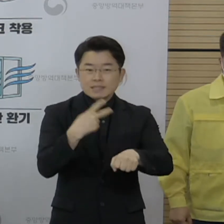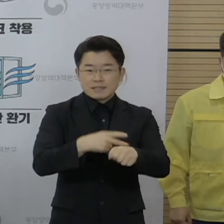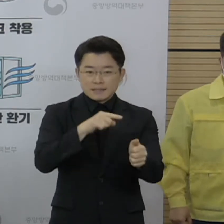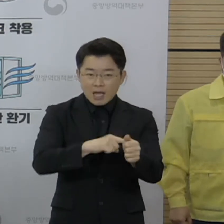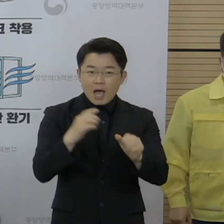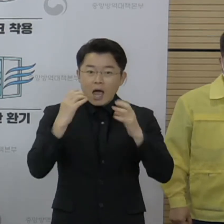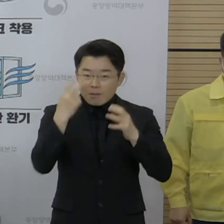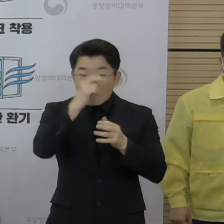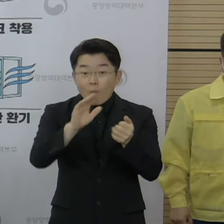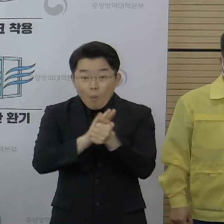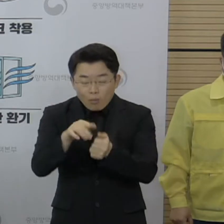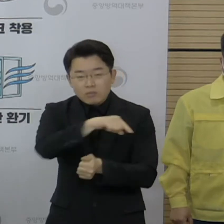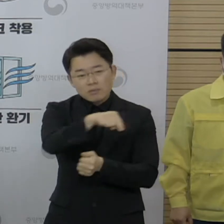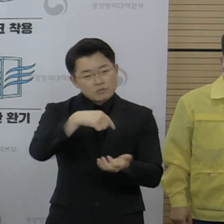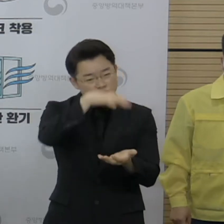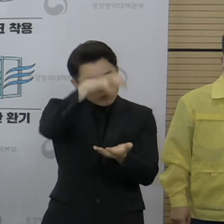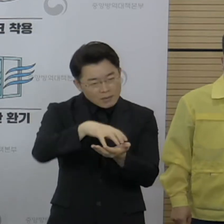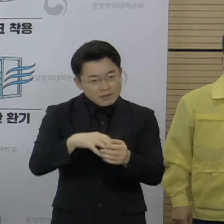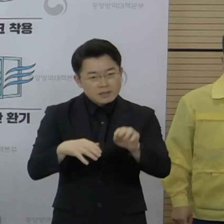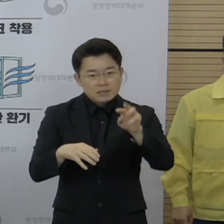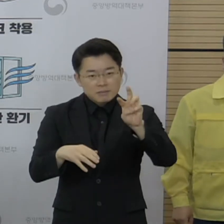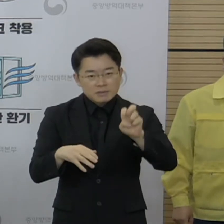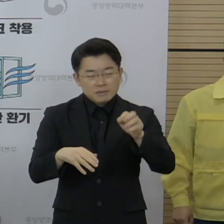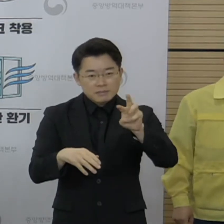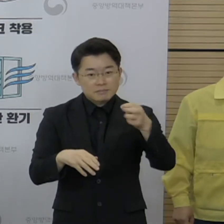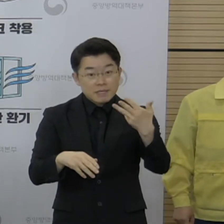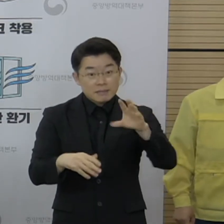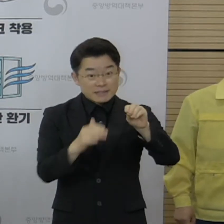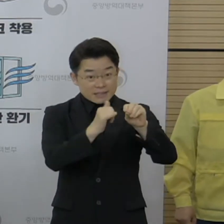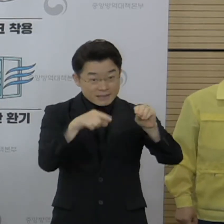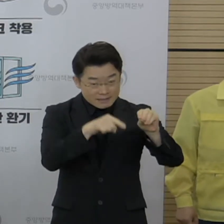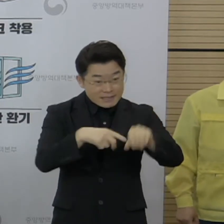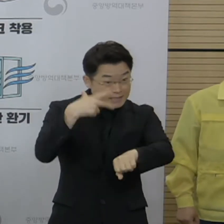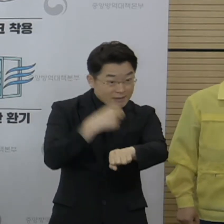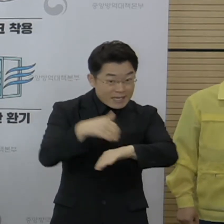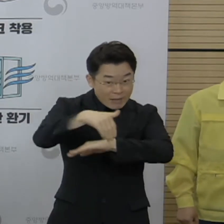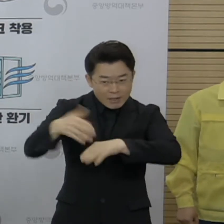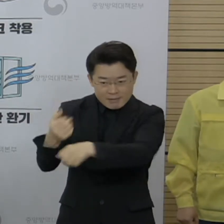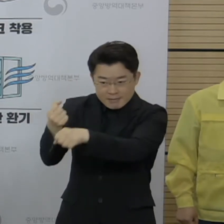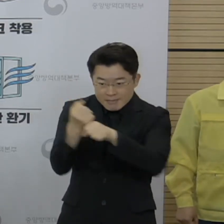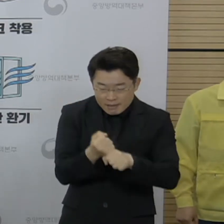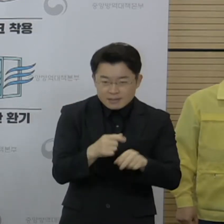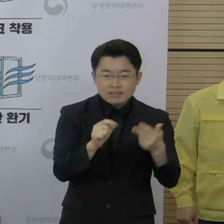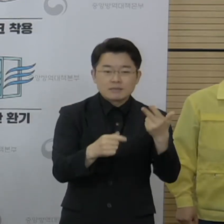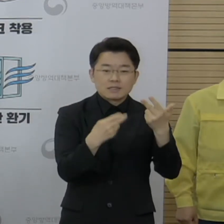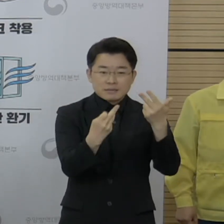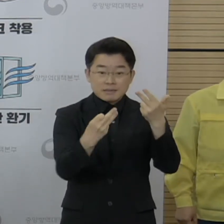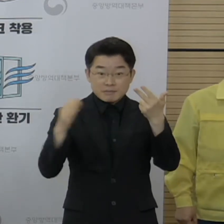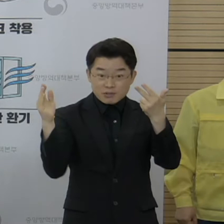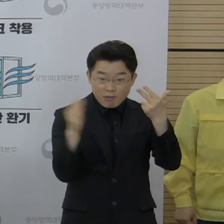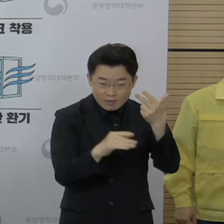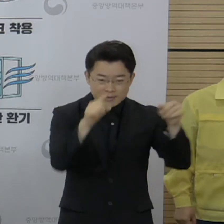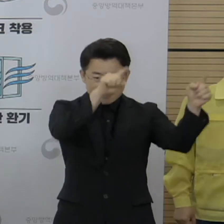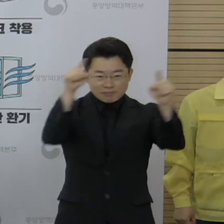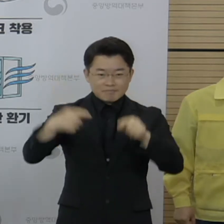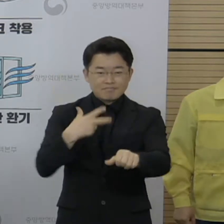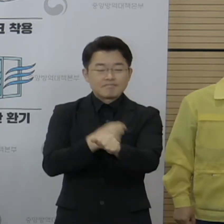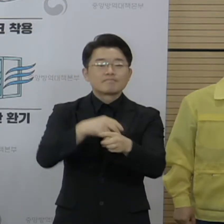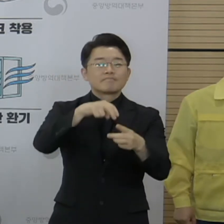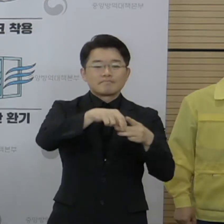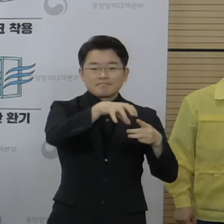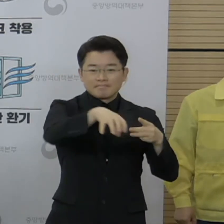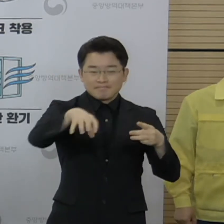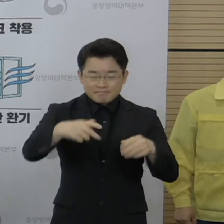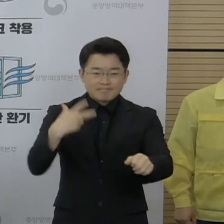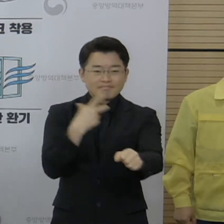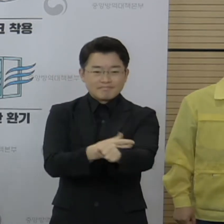돌봄 인력 38만 명에 대한 접종 일정을 앞당겨 7월 13일부터 전국 예방접종센터에서